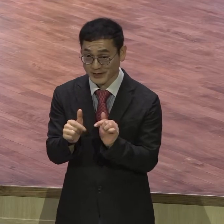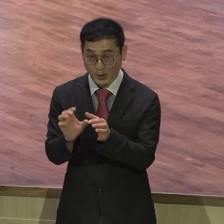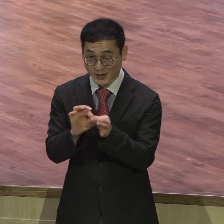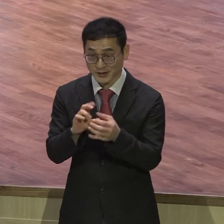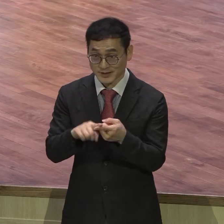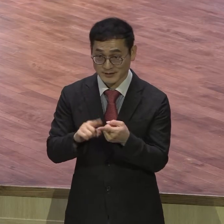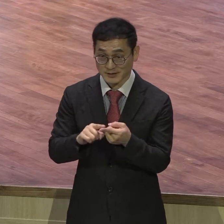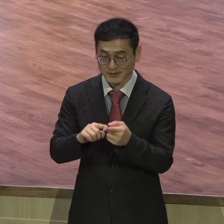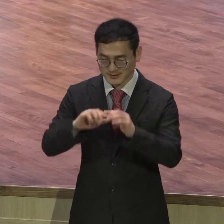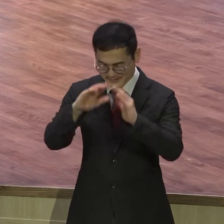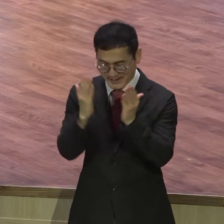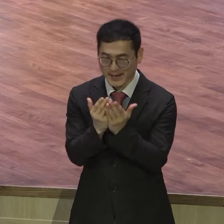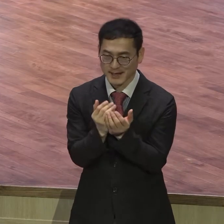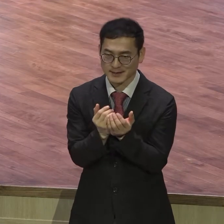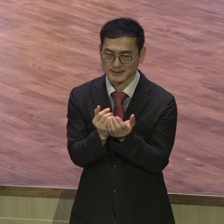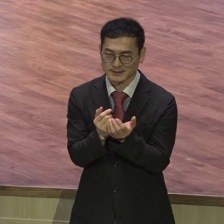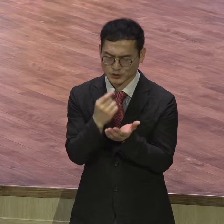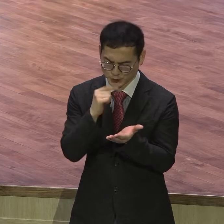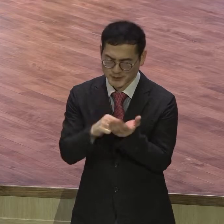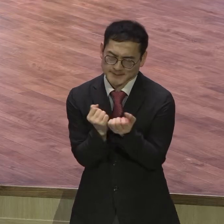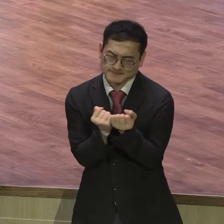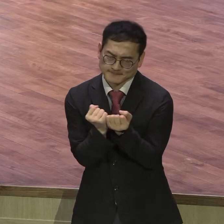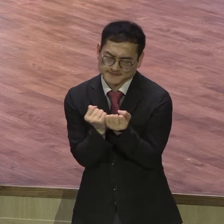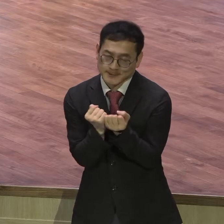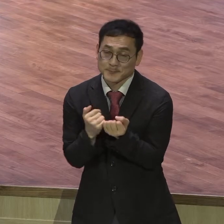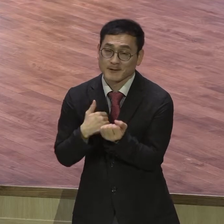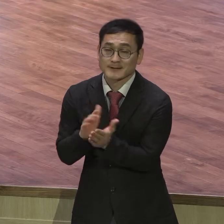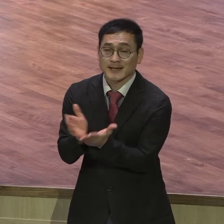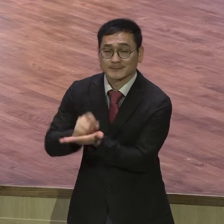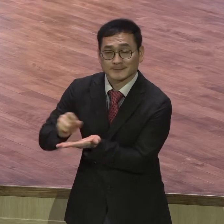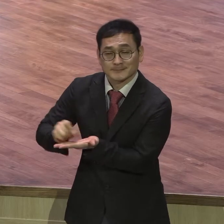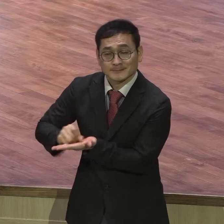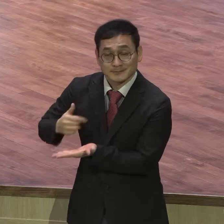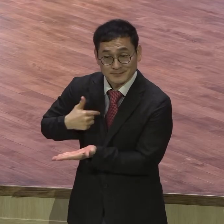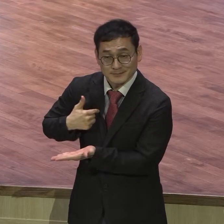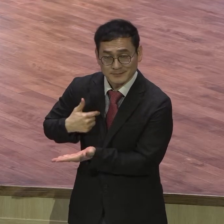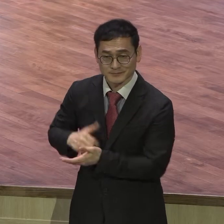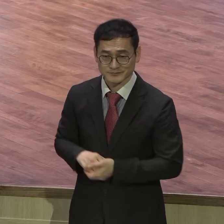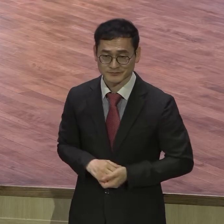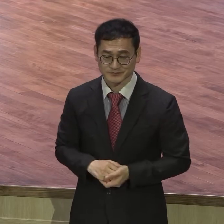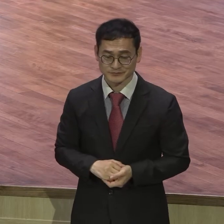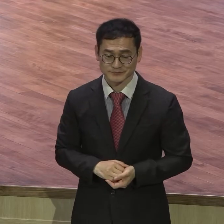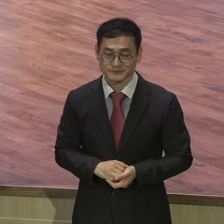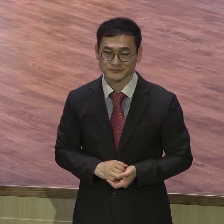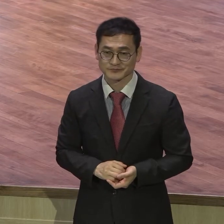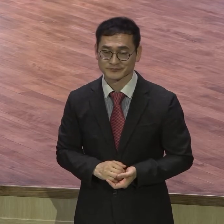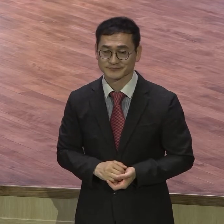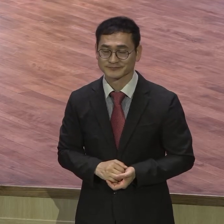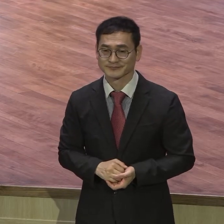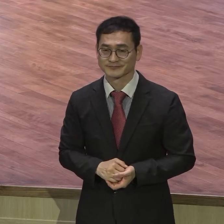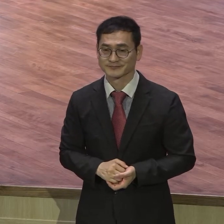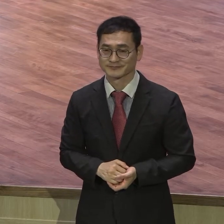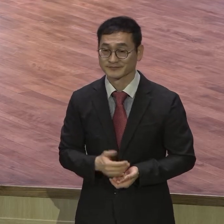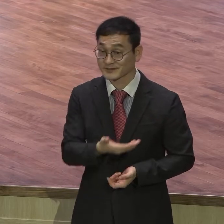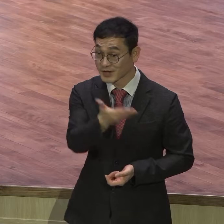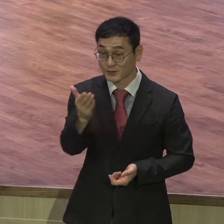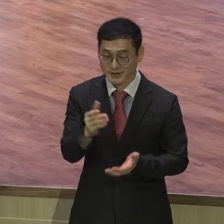다 줬잖아요 그럼 여러분 노트에다가 상세기 속에 그리스도 출애기 래위기 민수기 신명기 요소 쫙 그